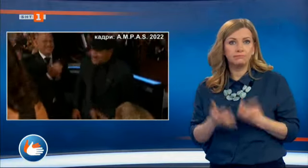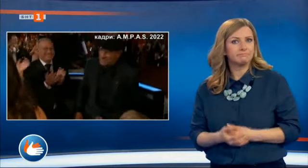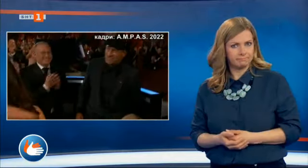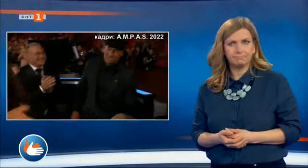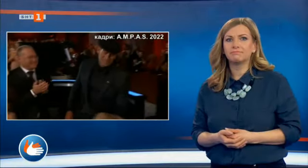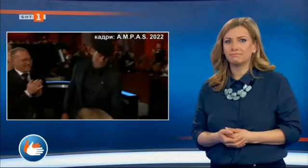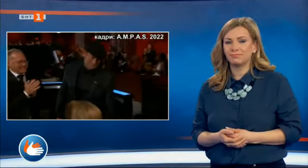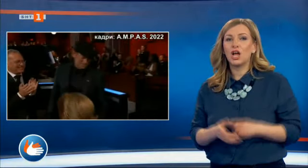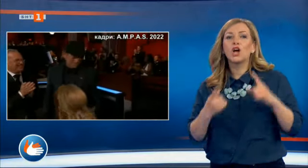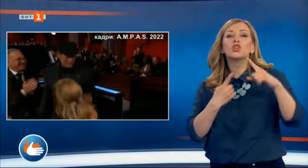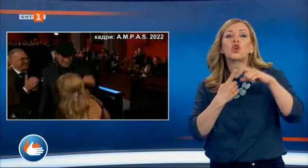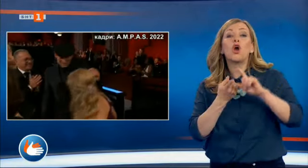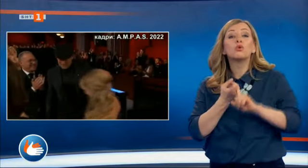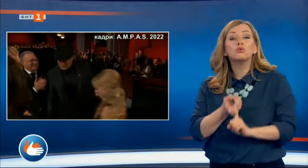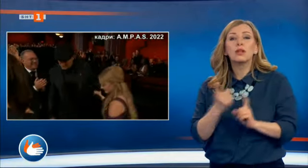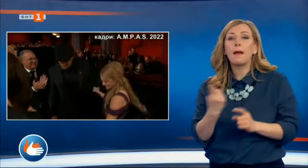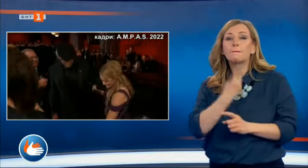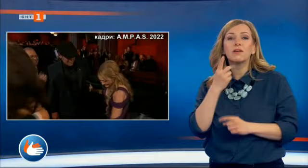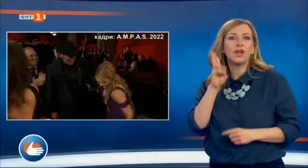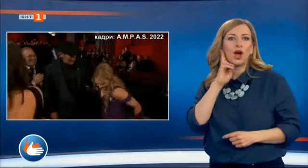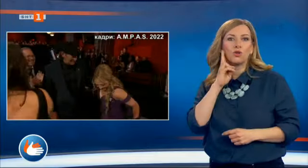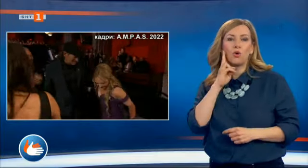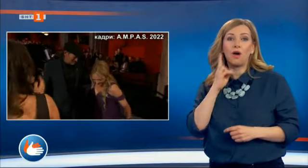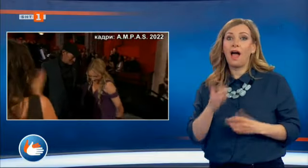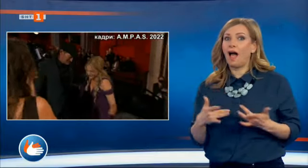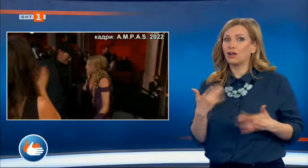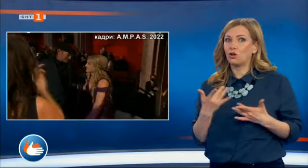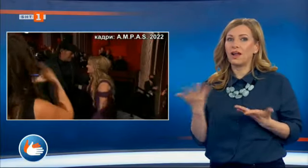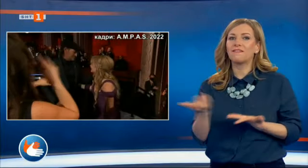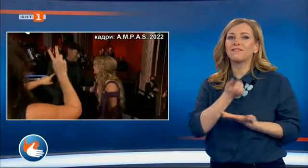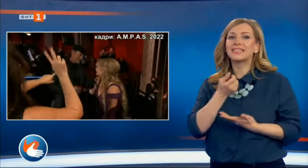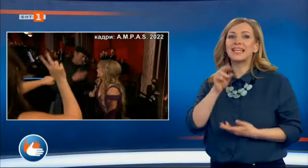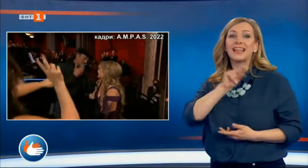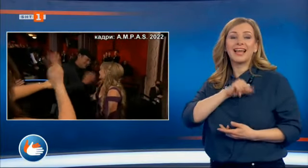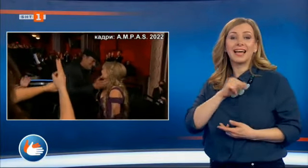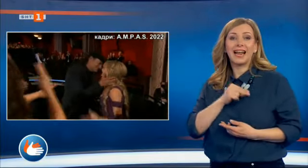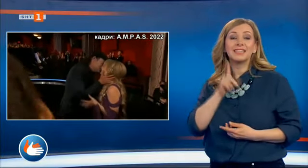Трой Куцър е първият не чуващ актьор, който грабна наградата за поддържаща мъжка роля.